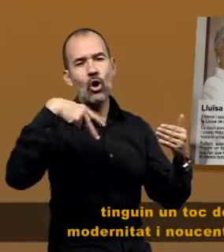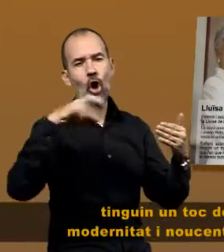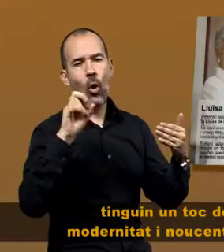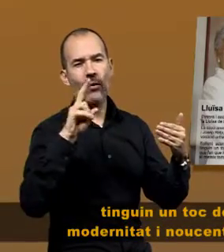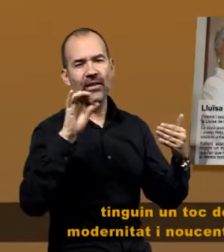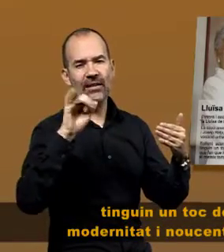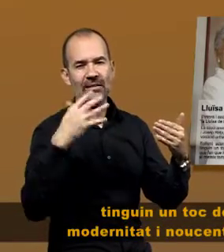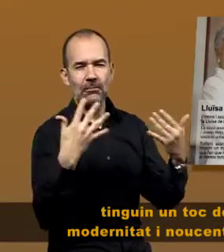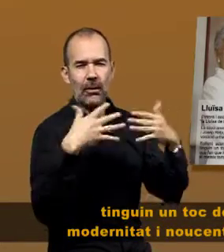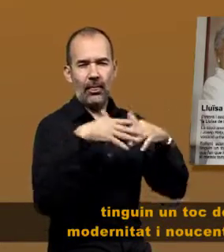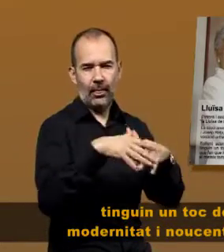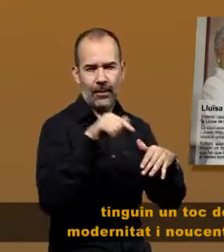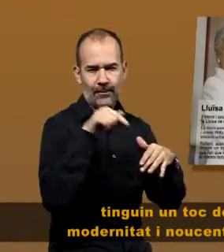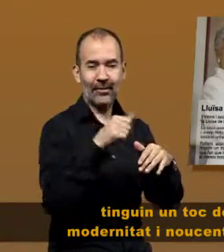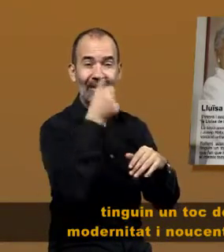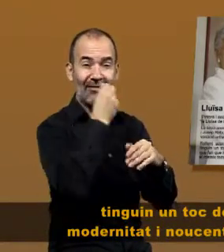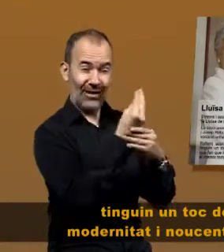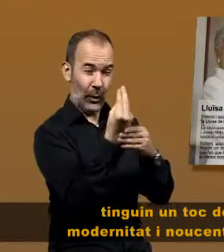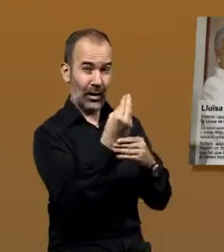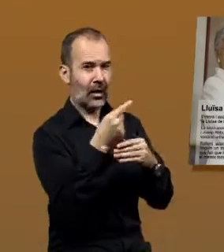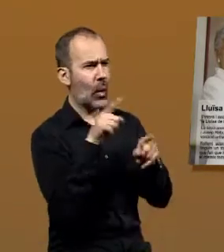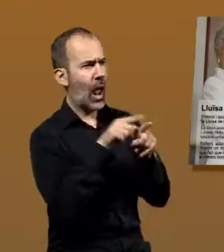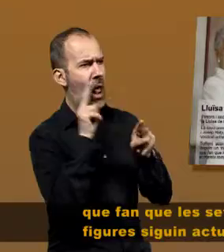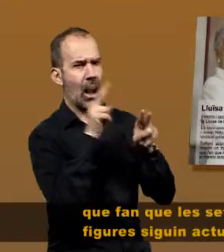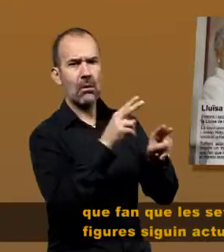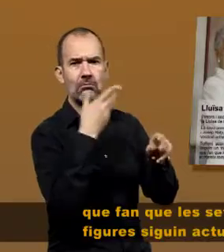figures siguin actuals i, al mateix temps, intemporals.